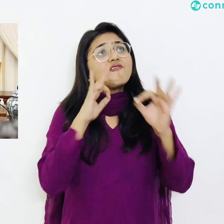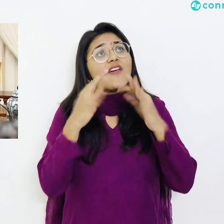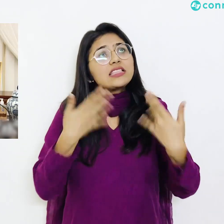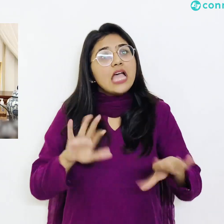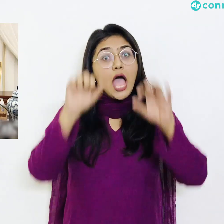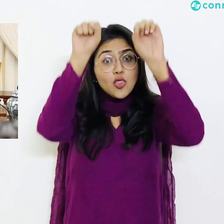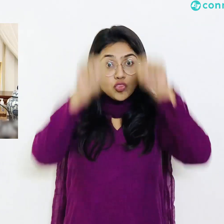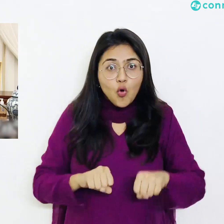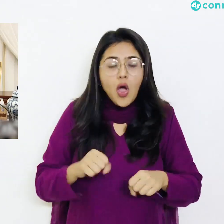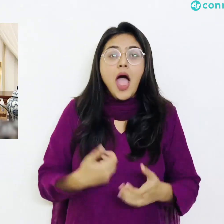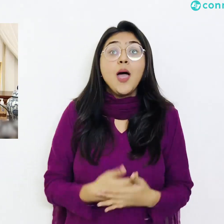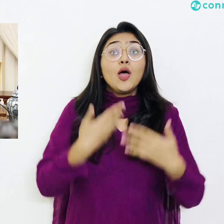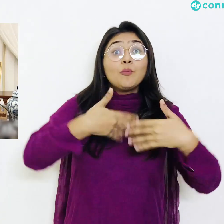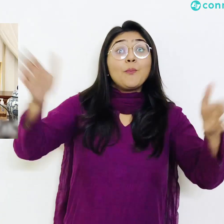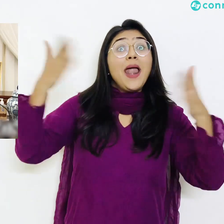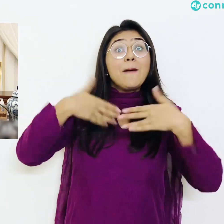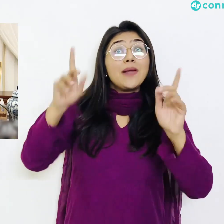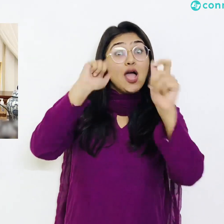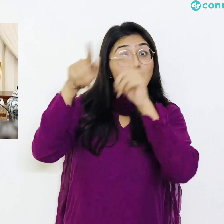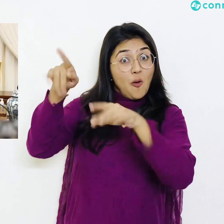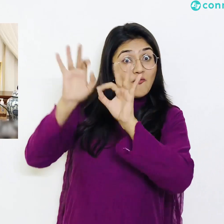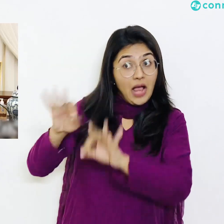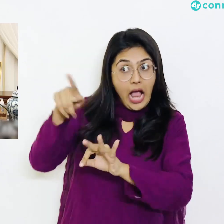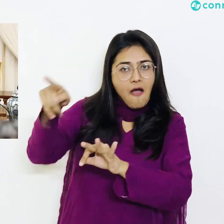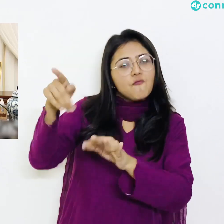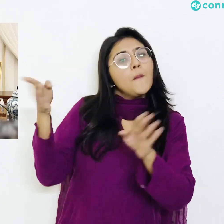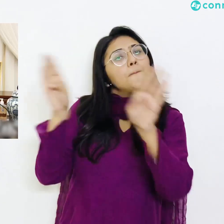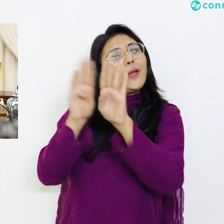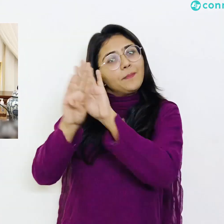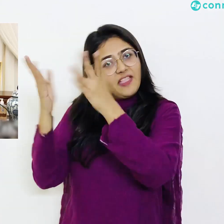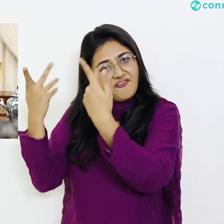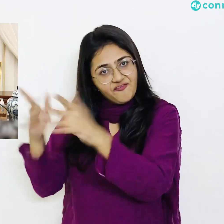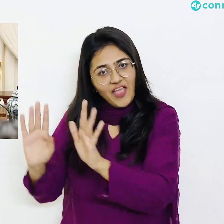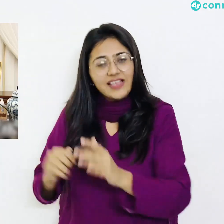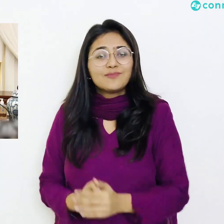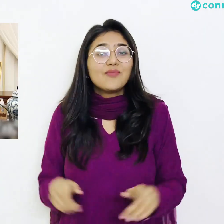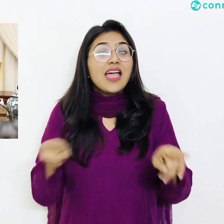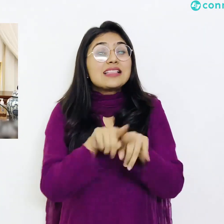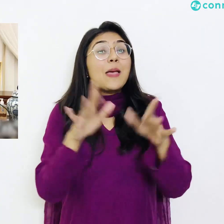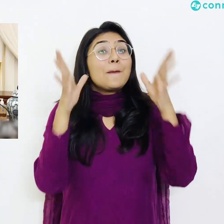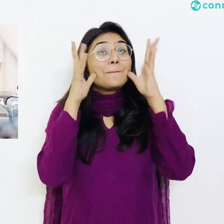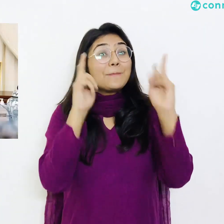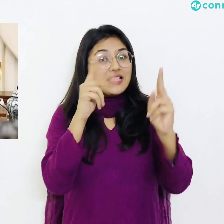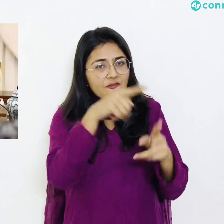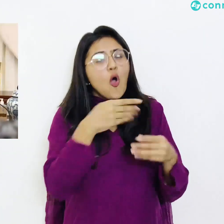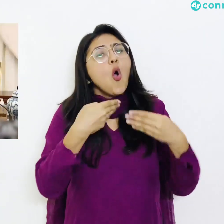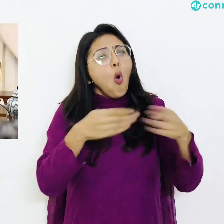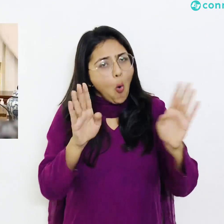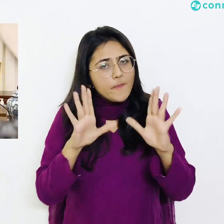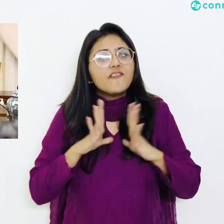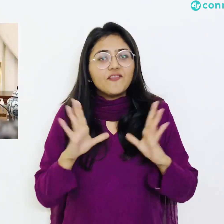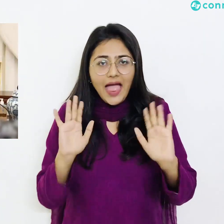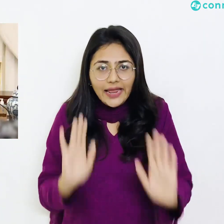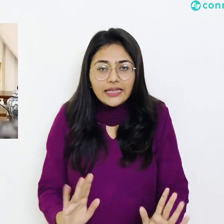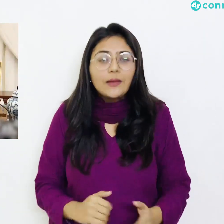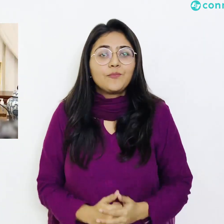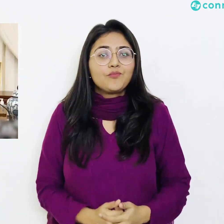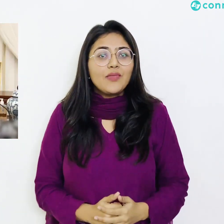بڑے سٹورز کو بند کیا ہم نے کہا کہ جی مساجد ویسے ہی کھلی رہے ہیں جیسے پہلے تھی مساجد میں